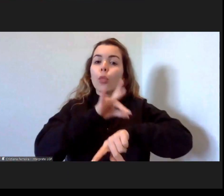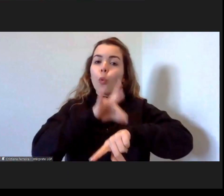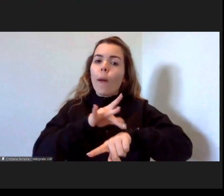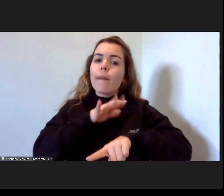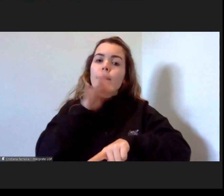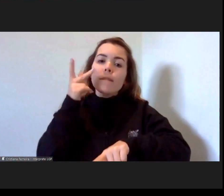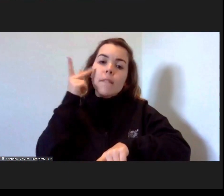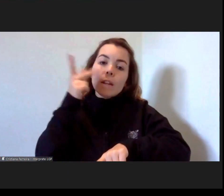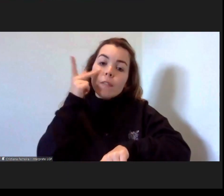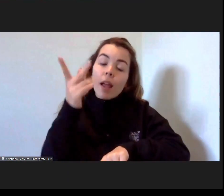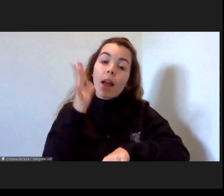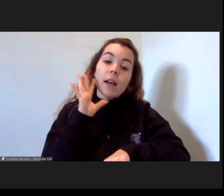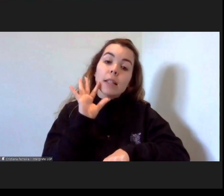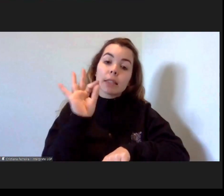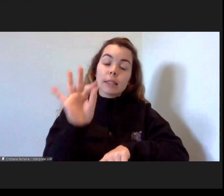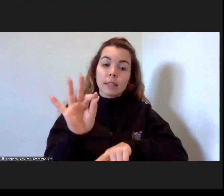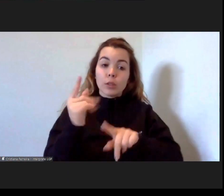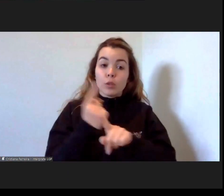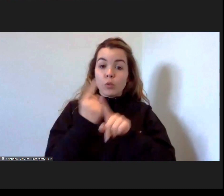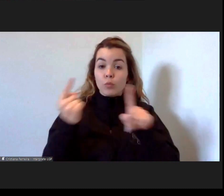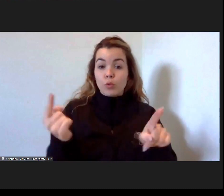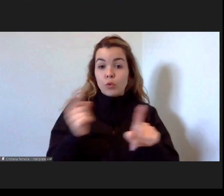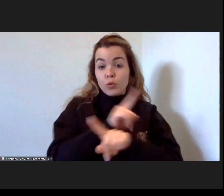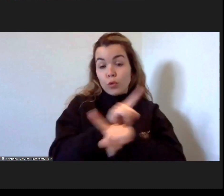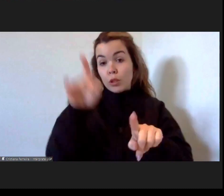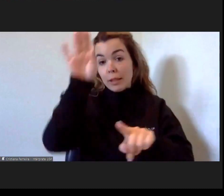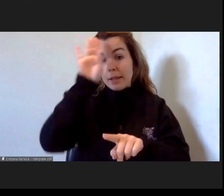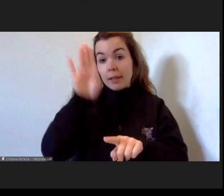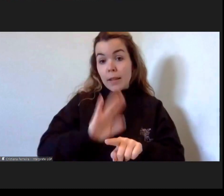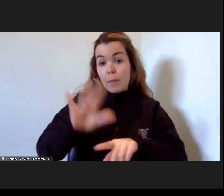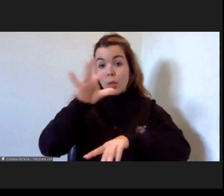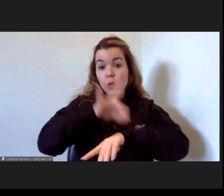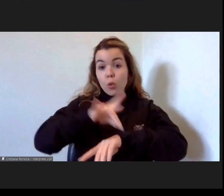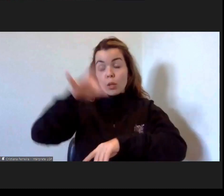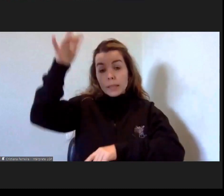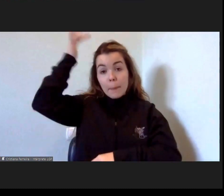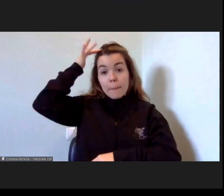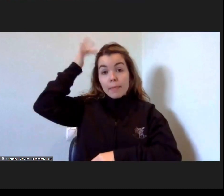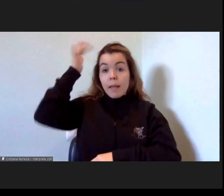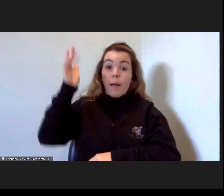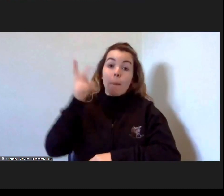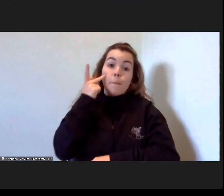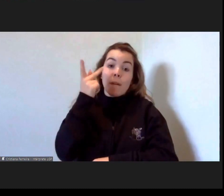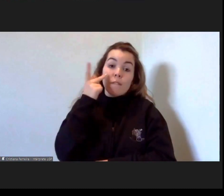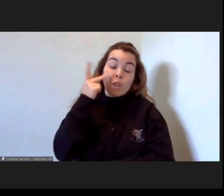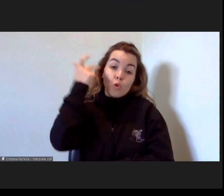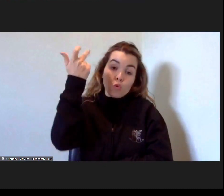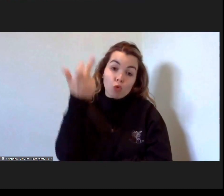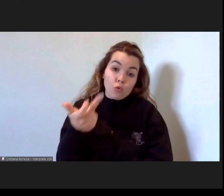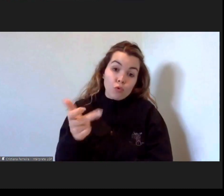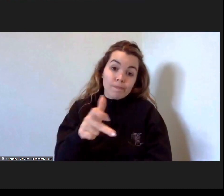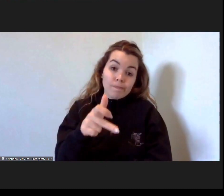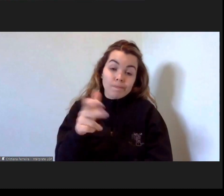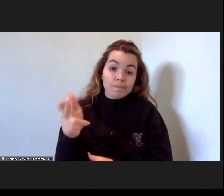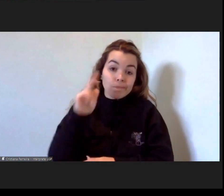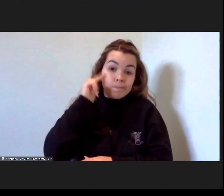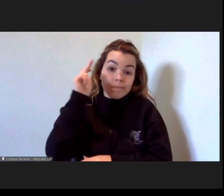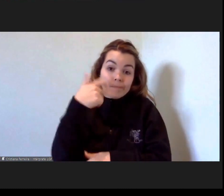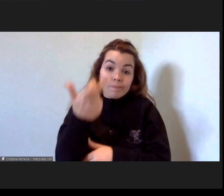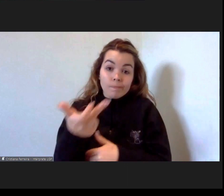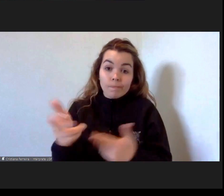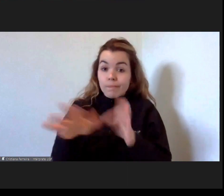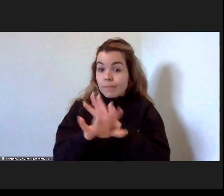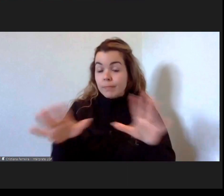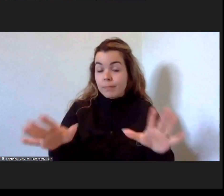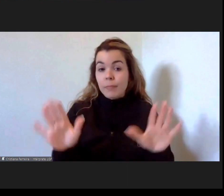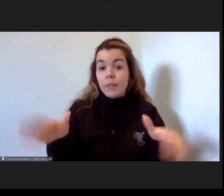certamente saberão que a doença mental é uma doença crónica com a qual a pessoa terá